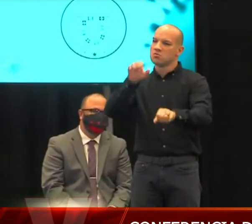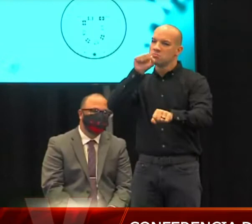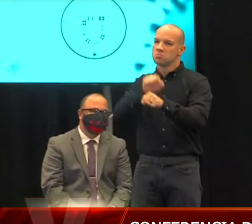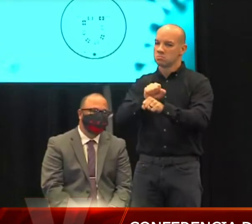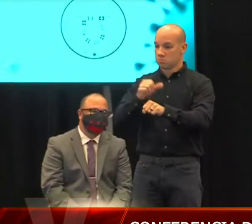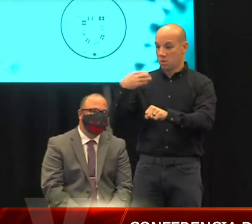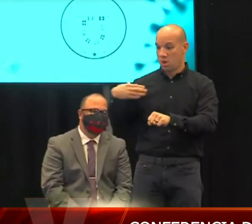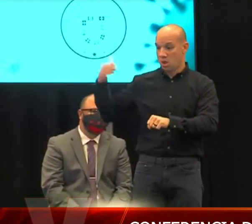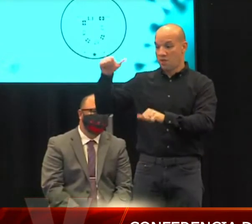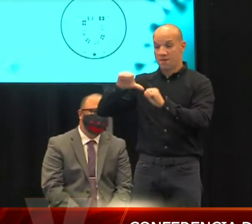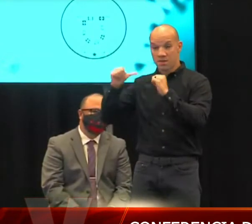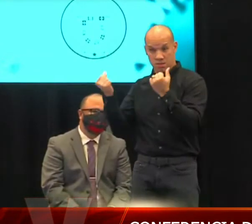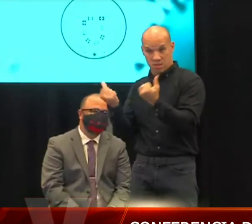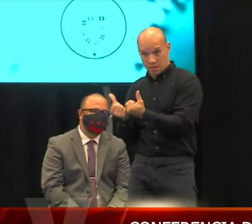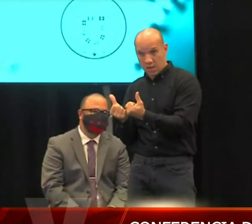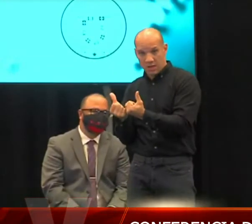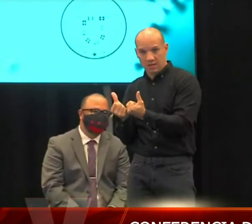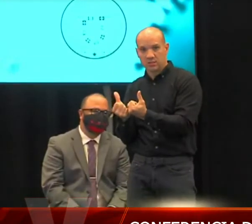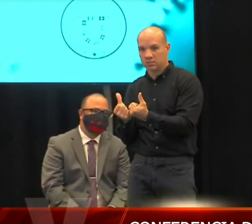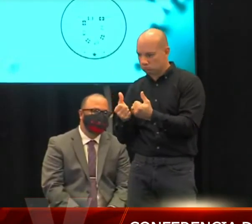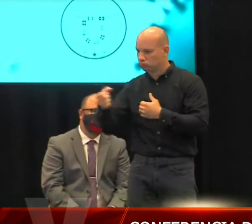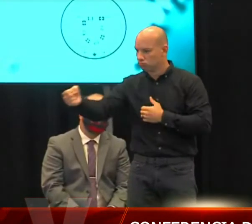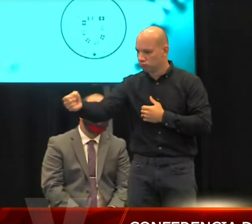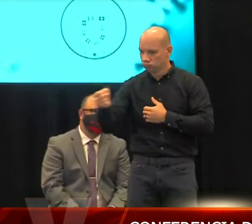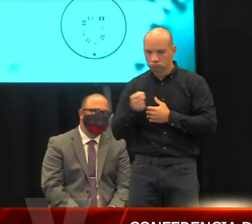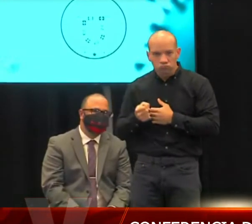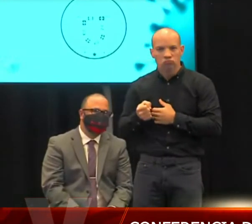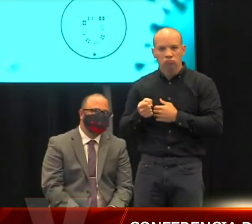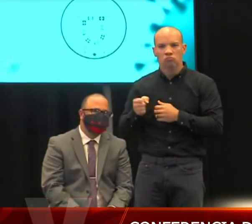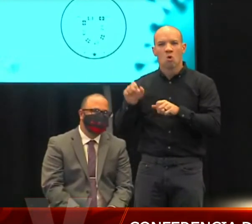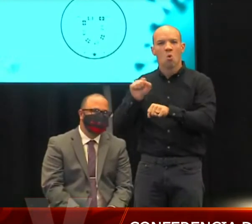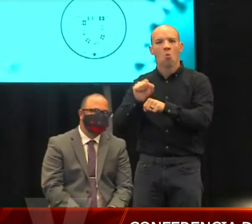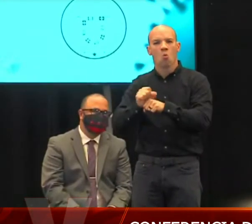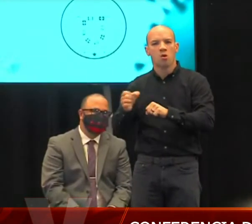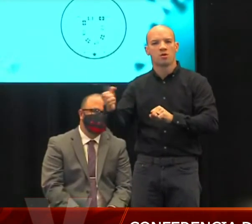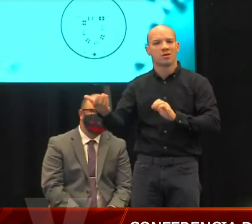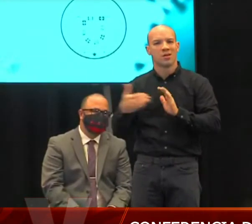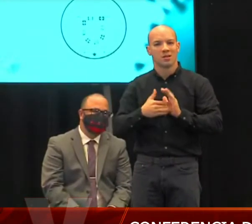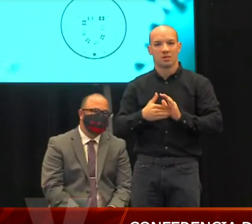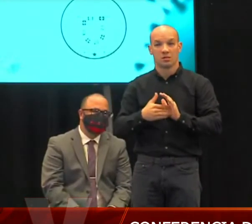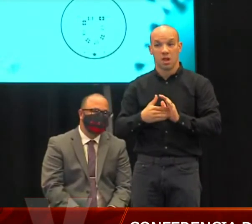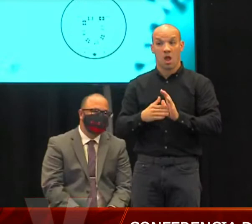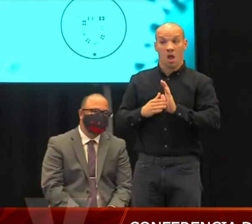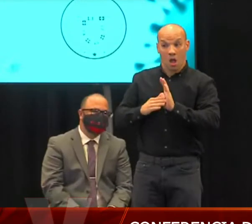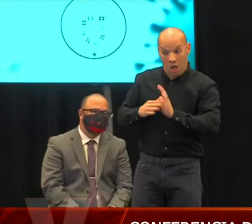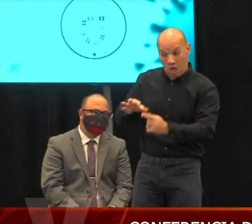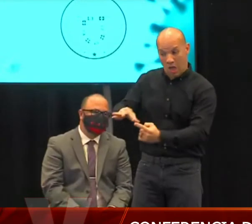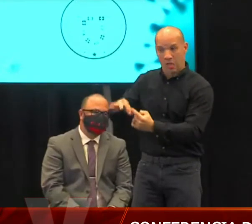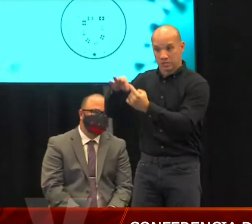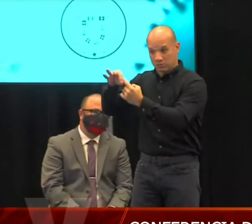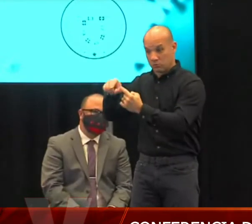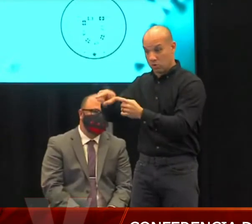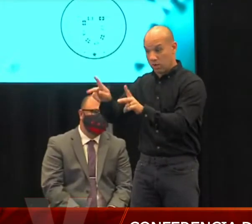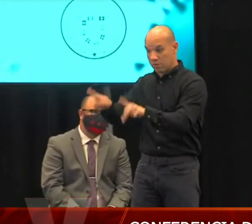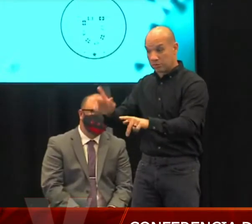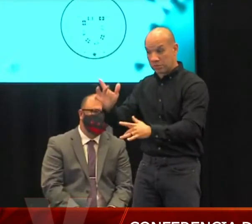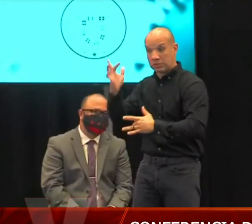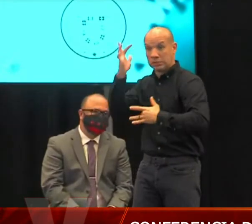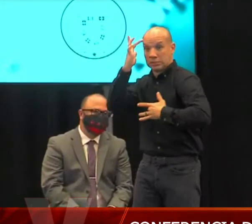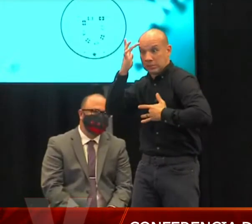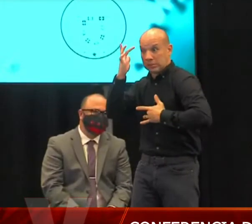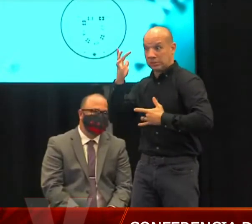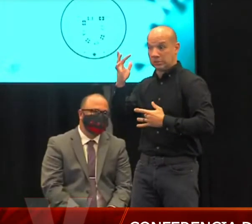empleados siempre que no sean personas vulnerables o que tengan alguna situación de salud y que puedan trabajar